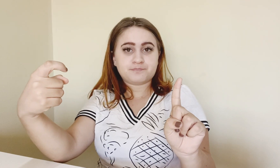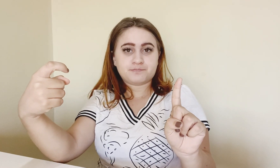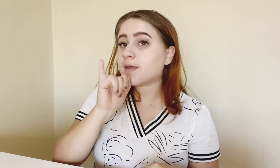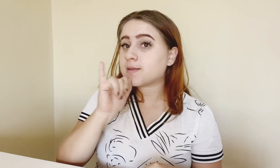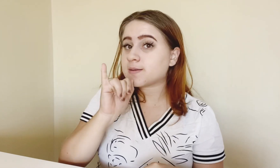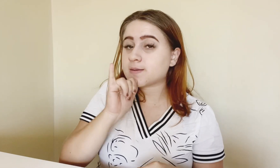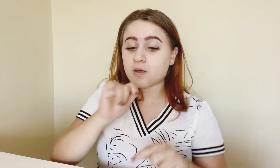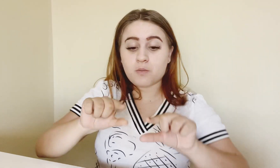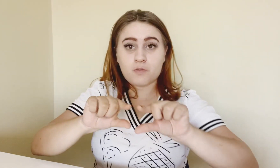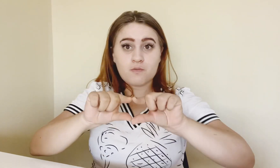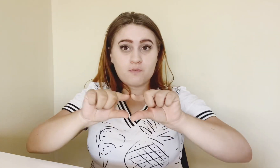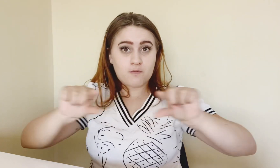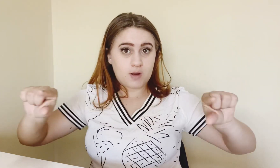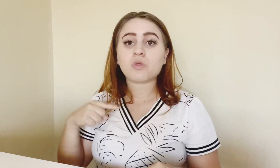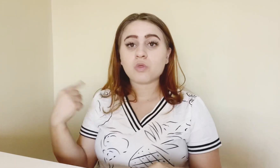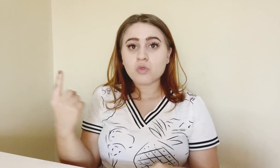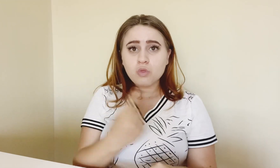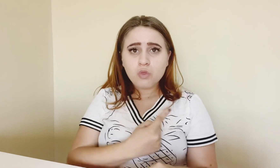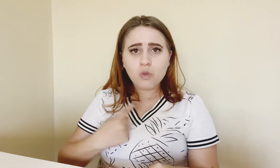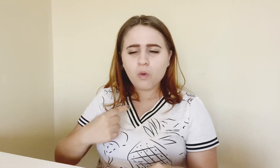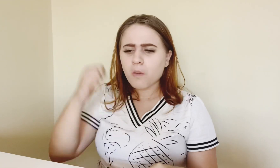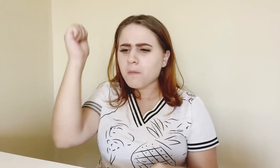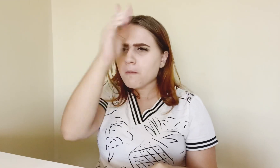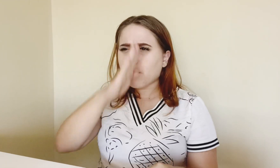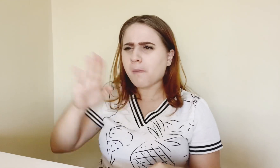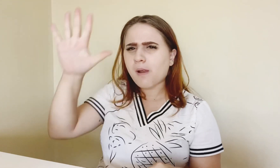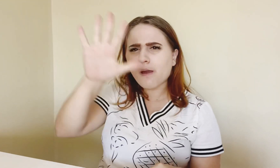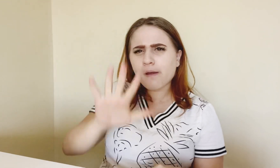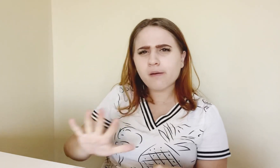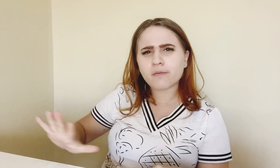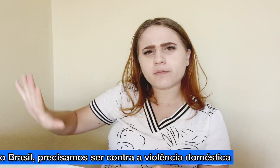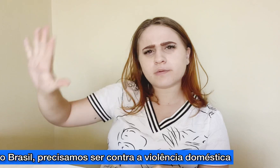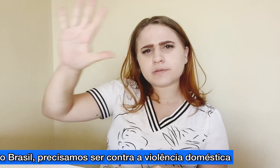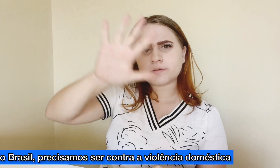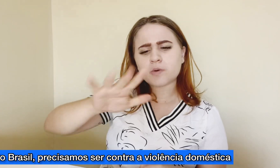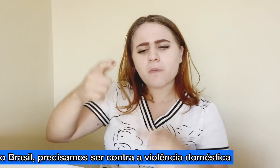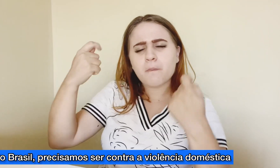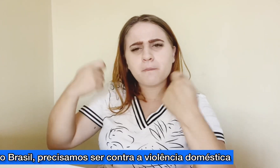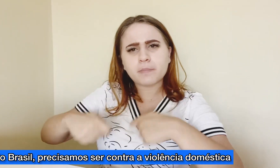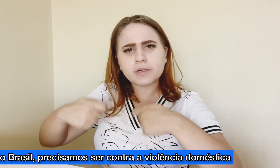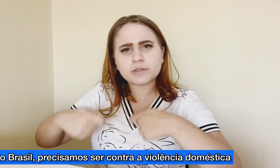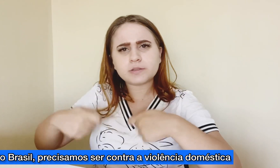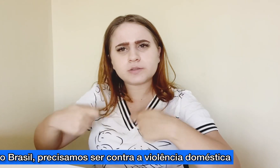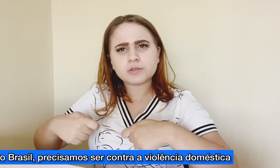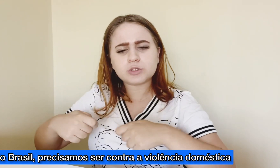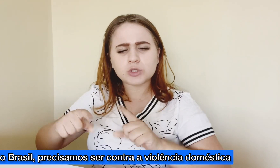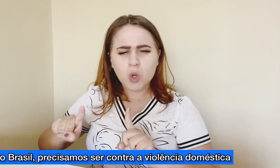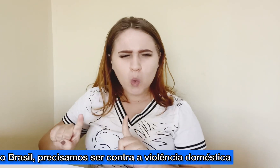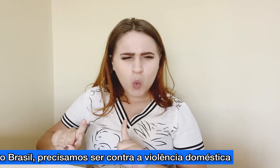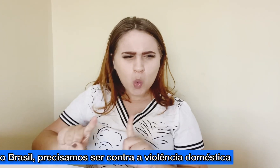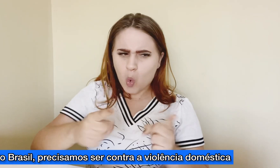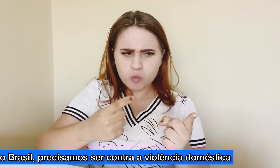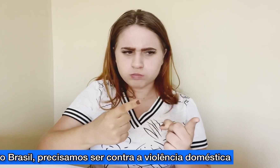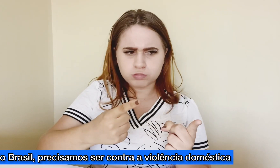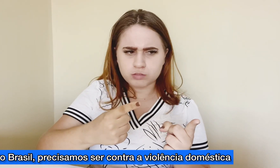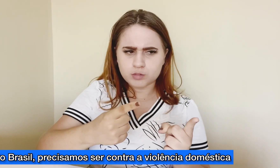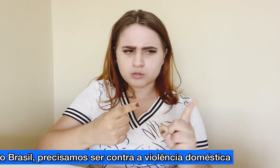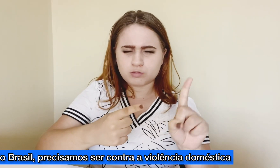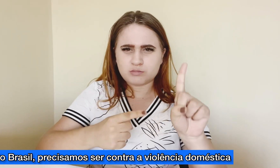Um exemplo de frase No Brasil Nós